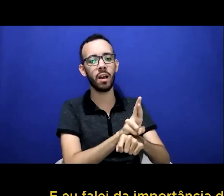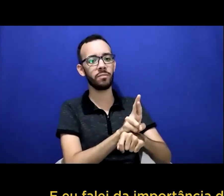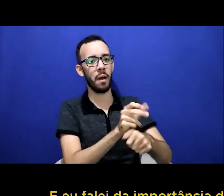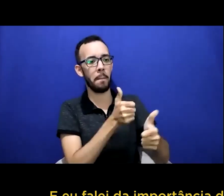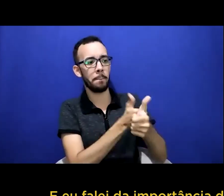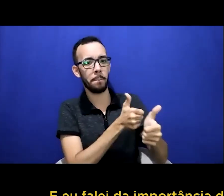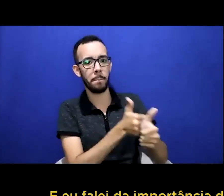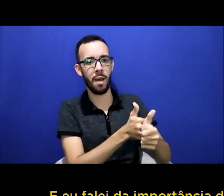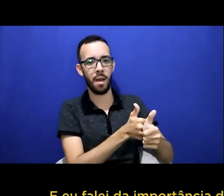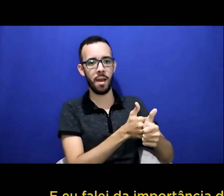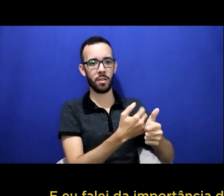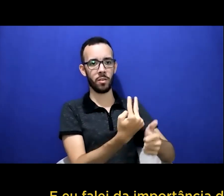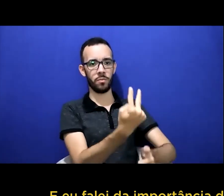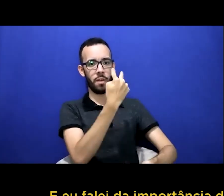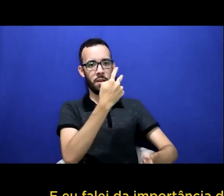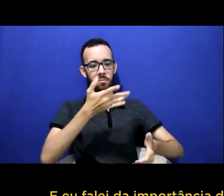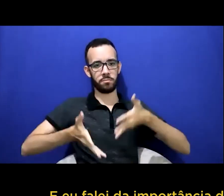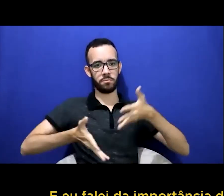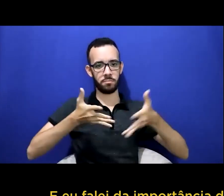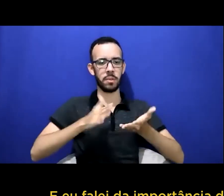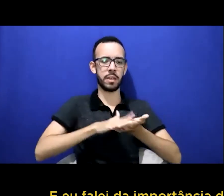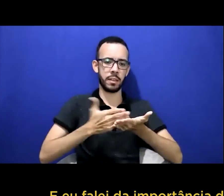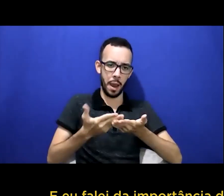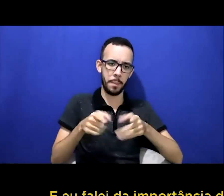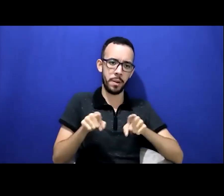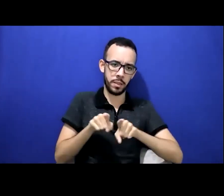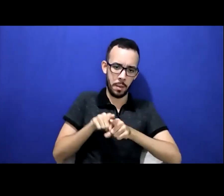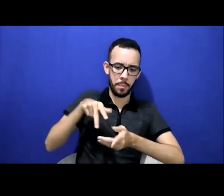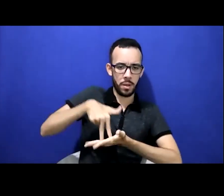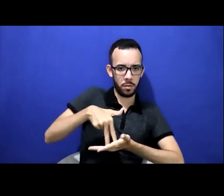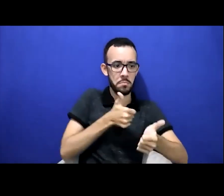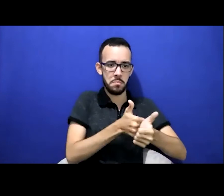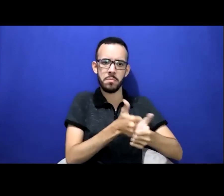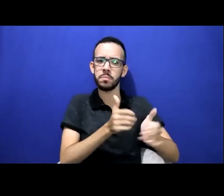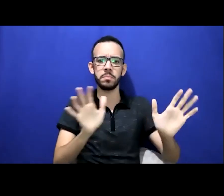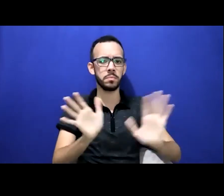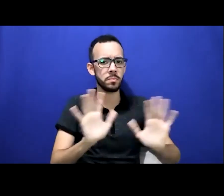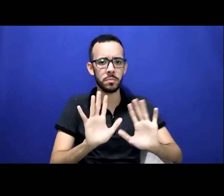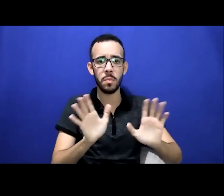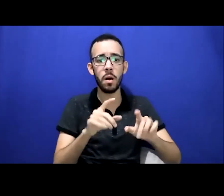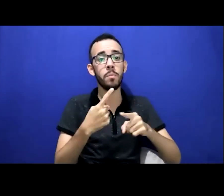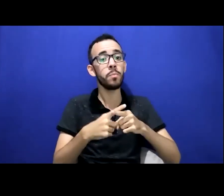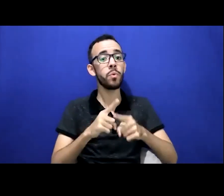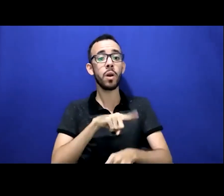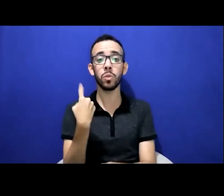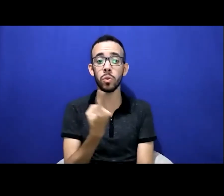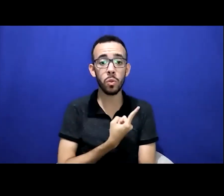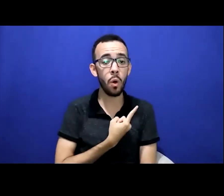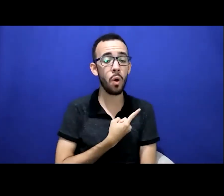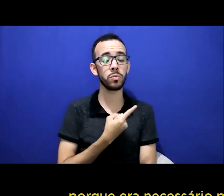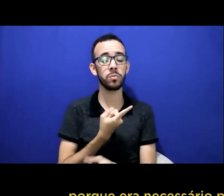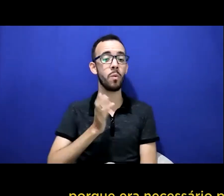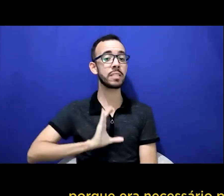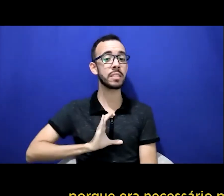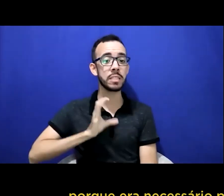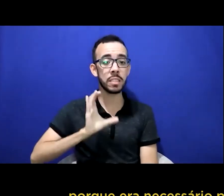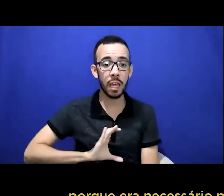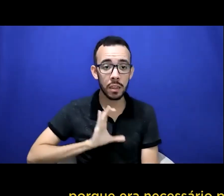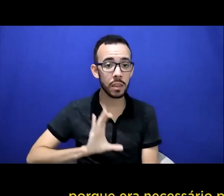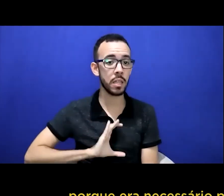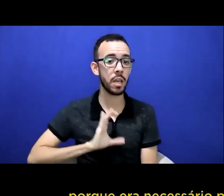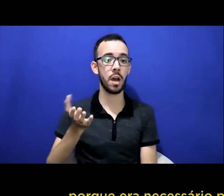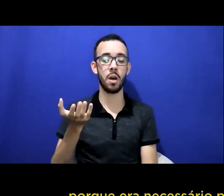intérprete de Libras num telão ou numa tela mais visível independente se estivesse surdo ou não, porque